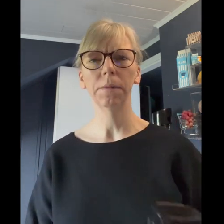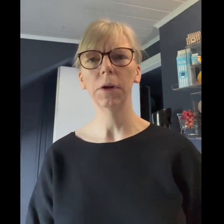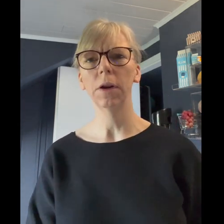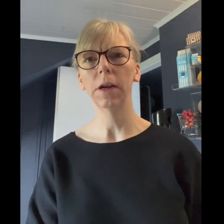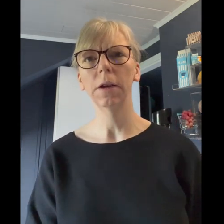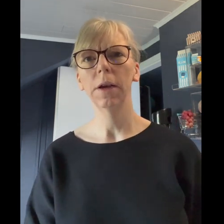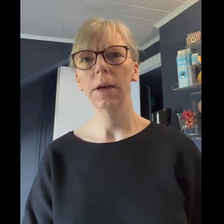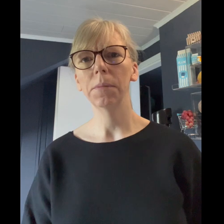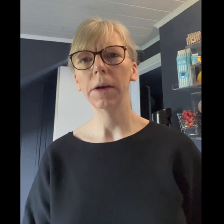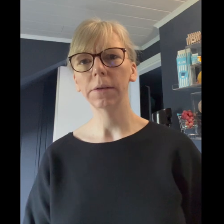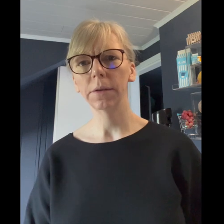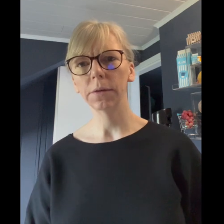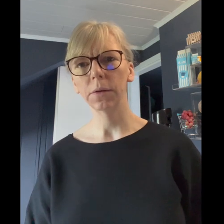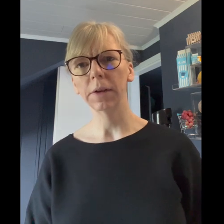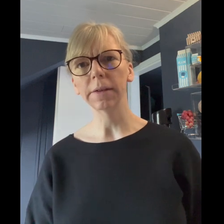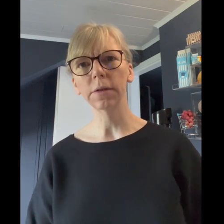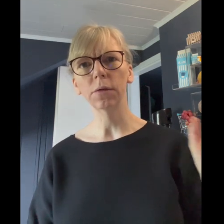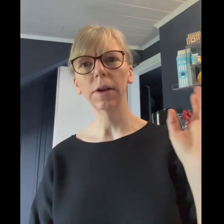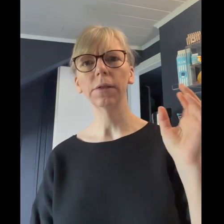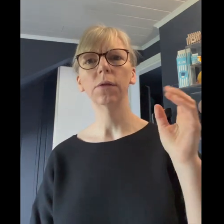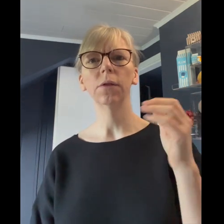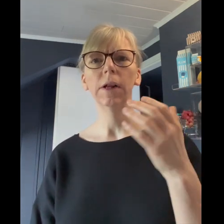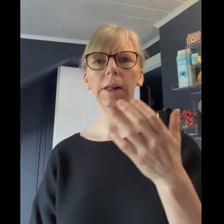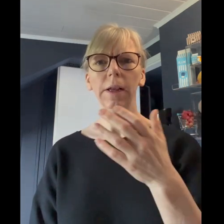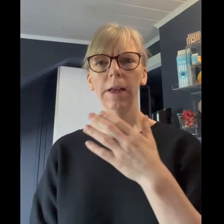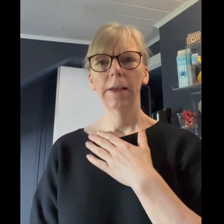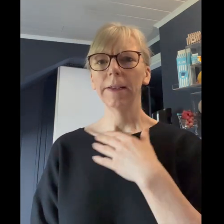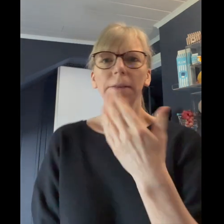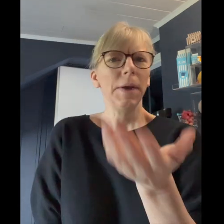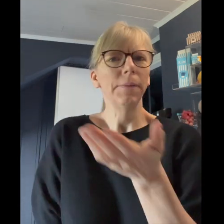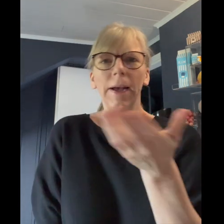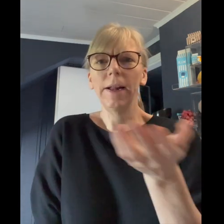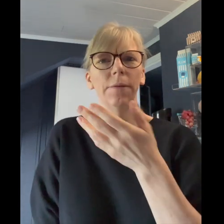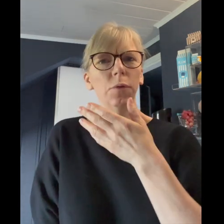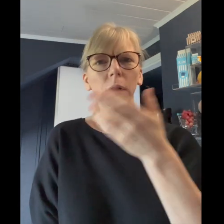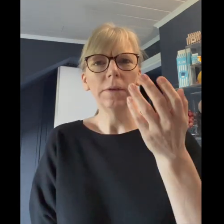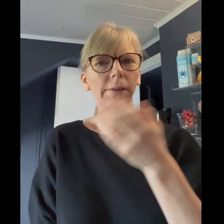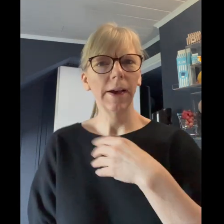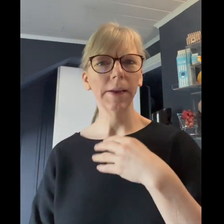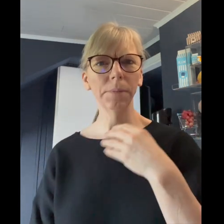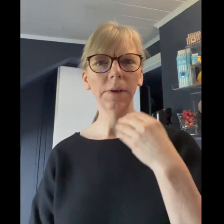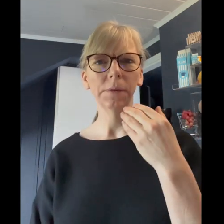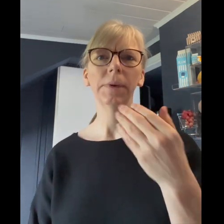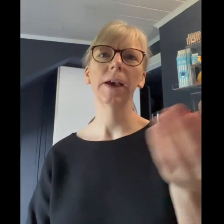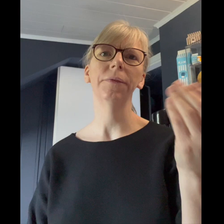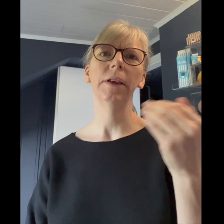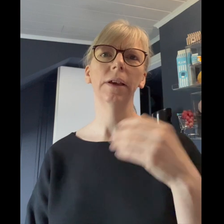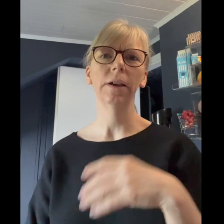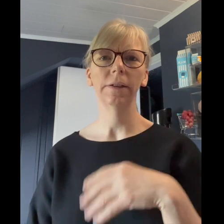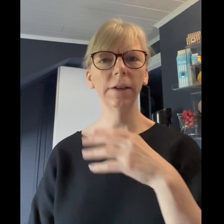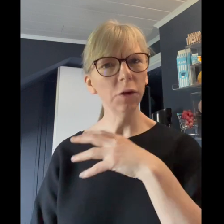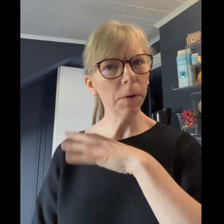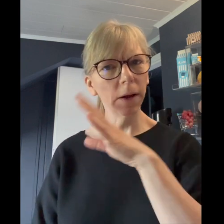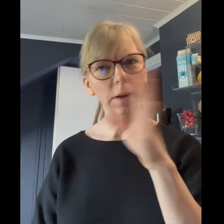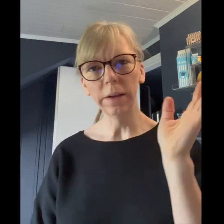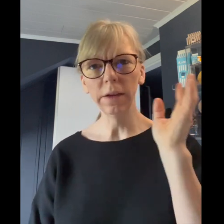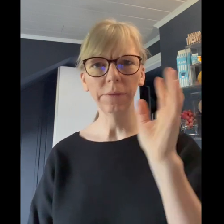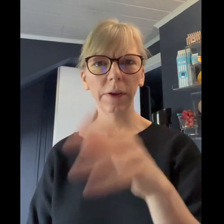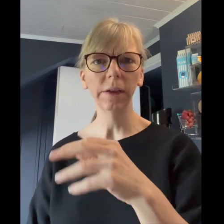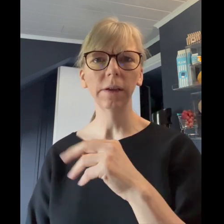mit anderen praxis und kassenzulassung sagt mir mal wo kommt diese hype mit diesem kaffee hier ich sehe überall irgendwelche